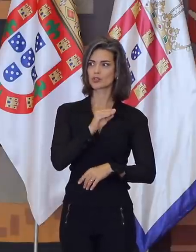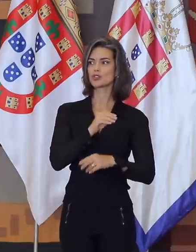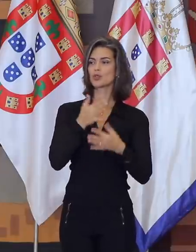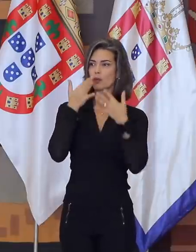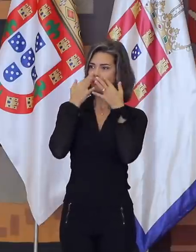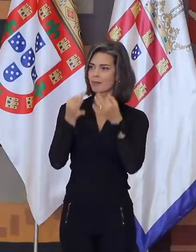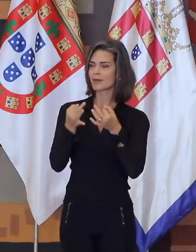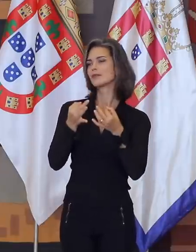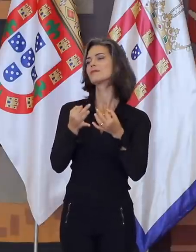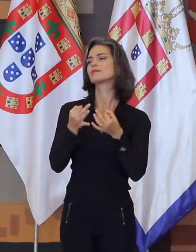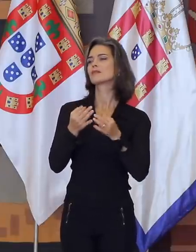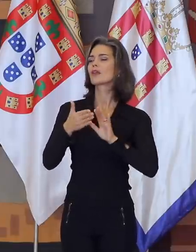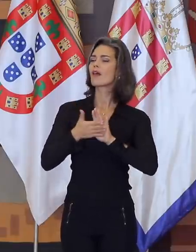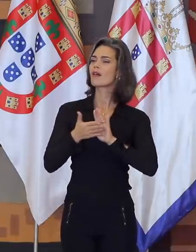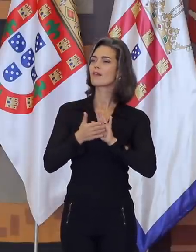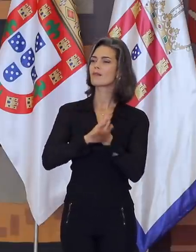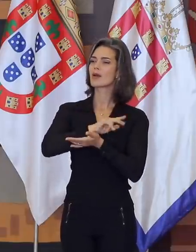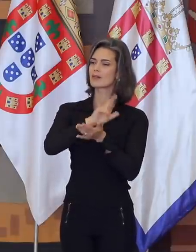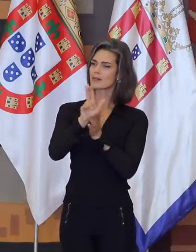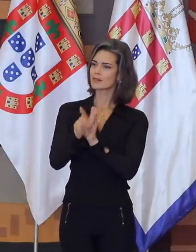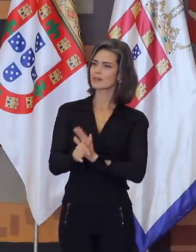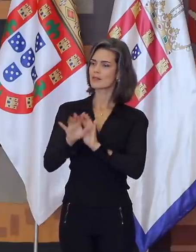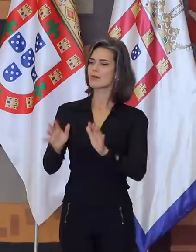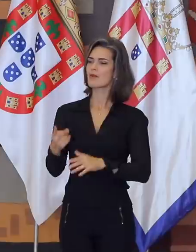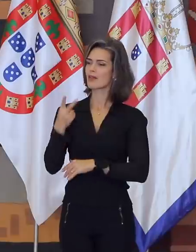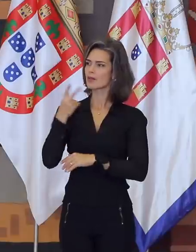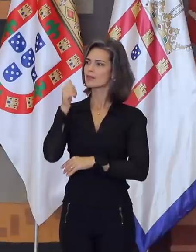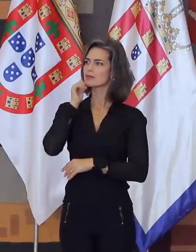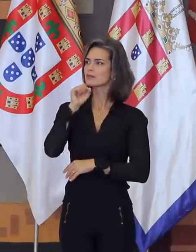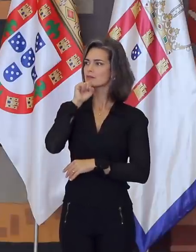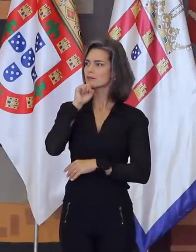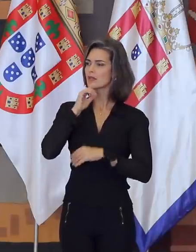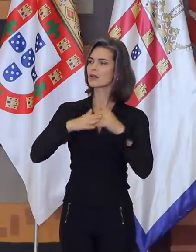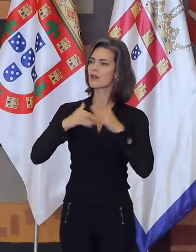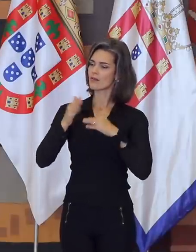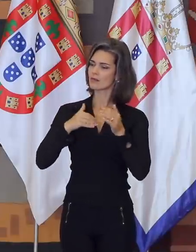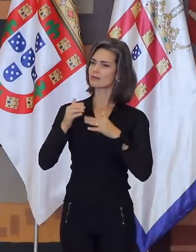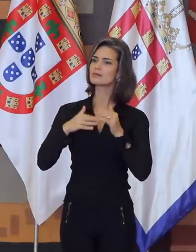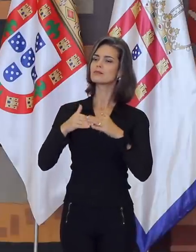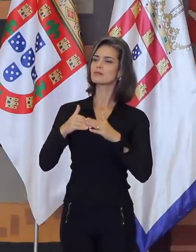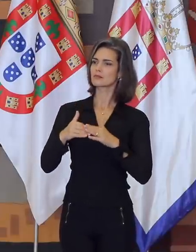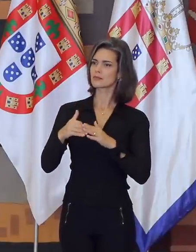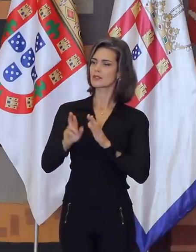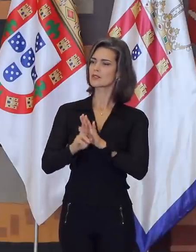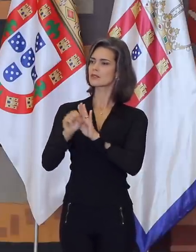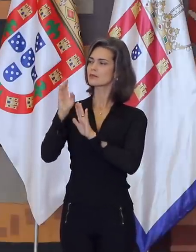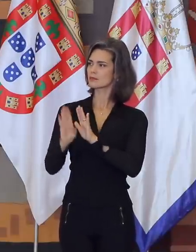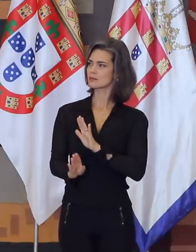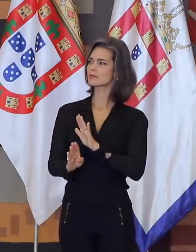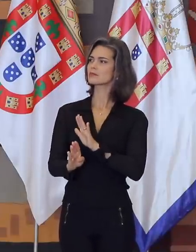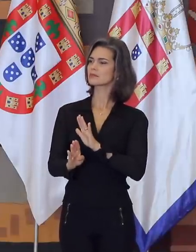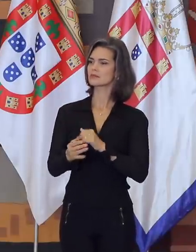para a pauta da diversidade e para a valorização das mulheres na carreira, conforme destacou no dia de sua posse